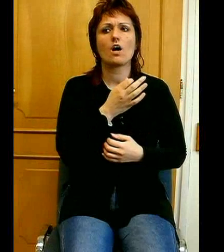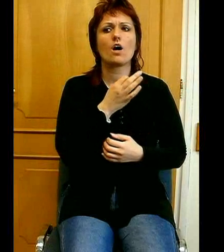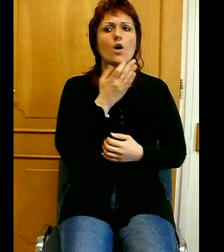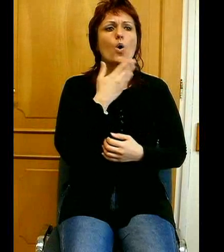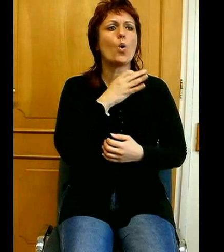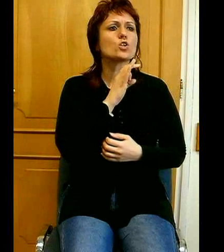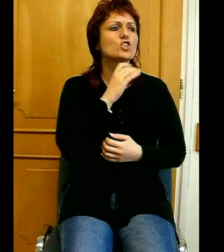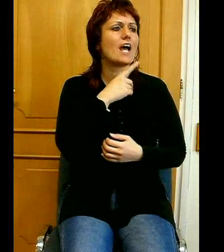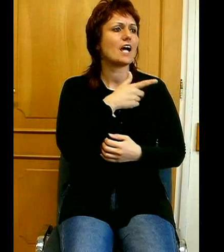profétán keresztül,